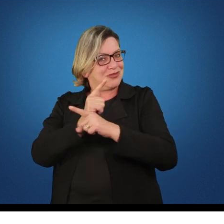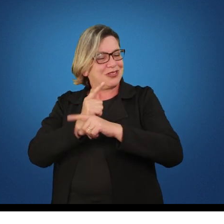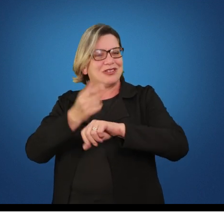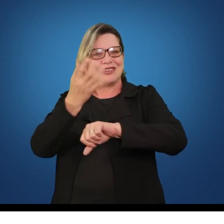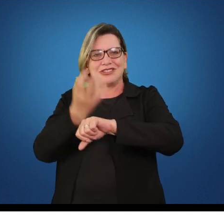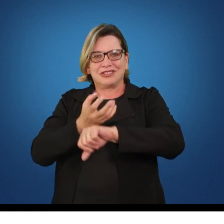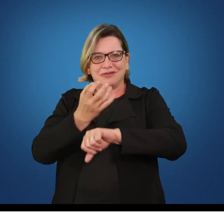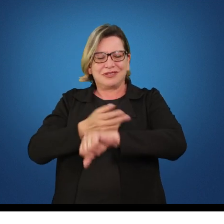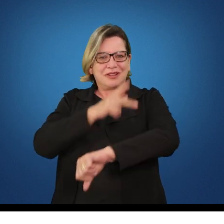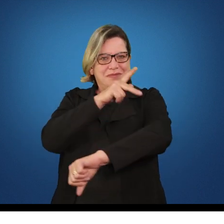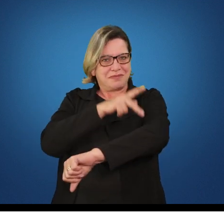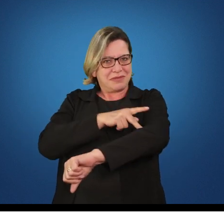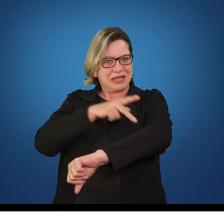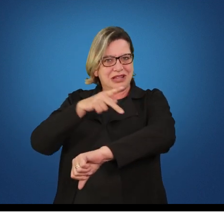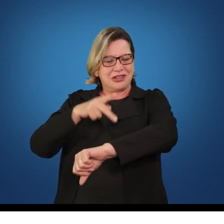pedagogia do esporte.